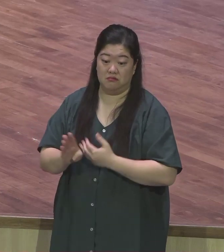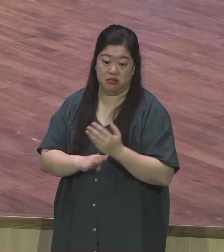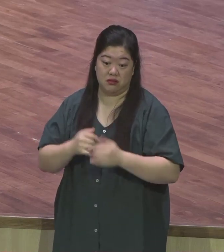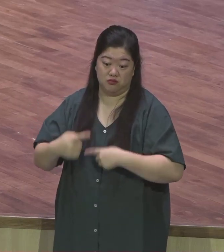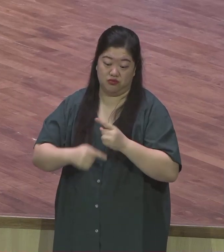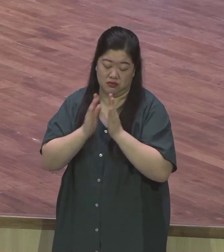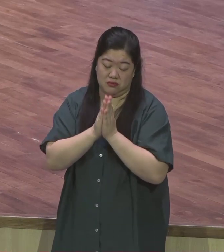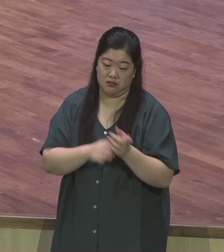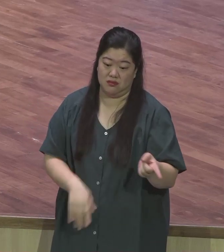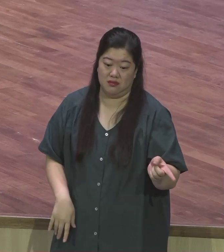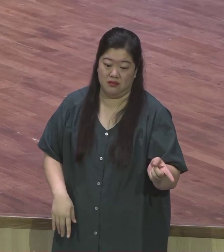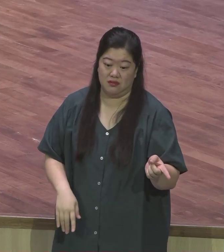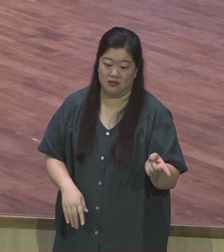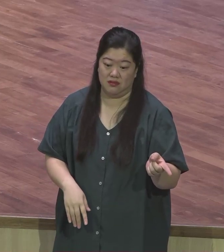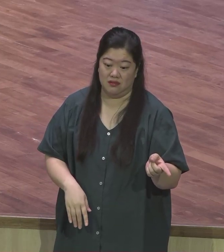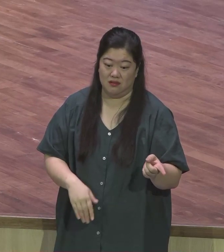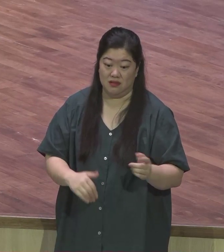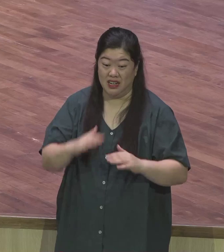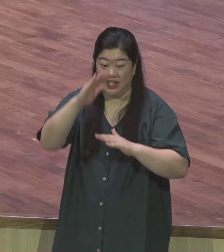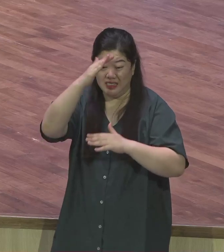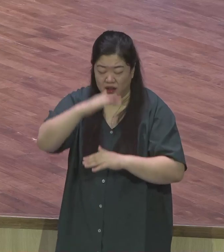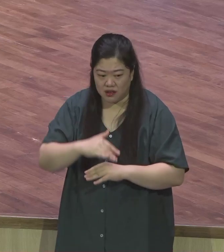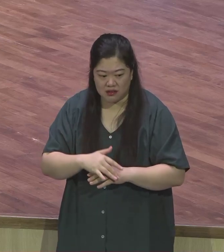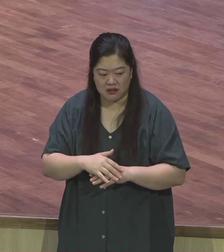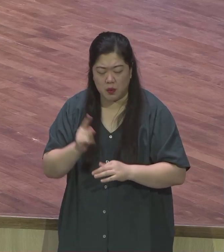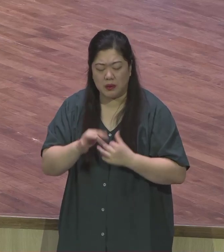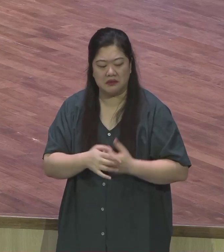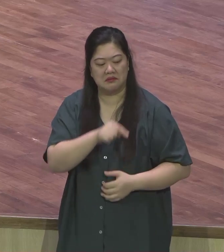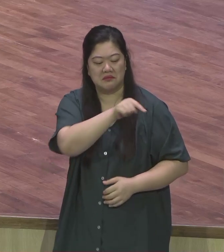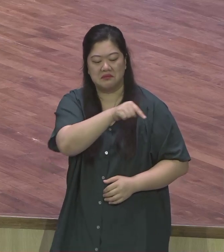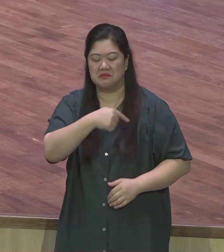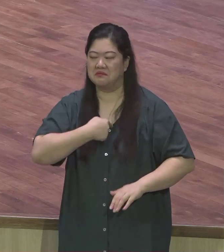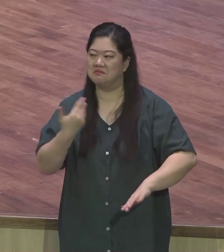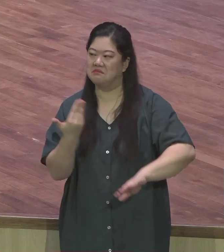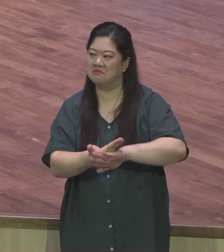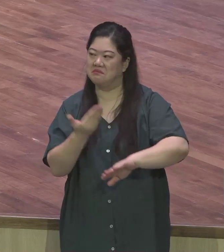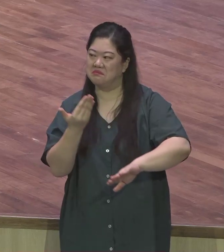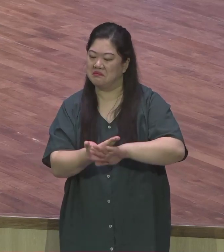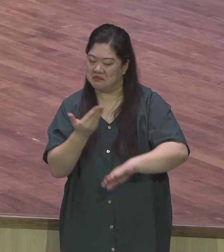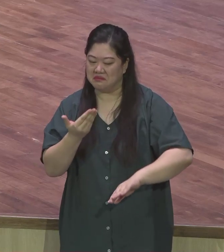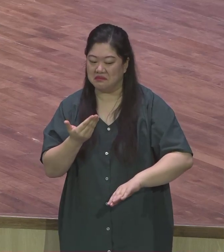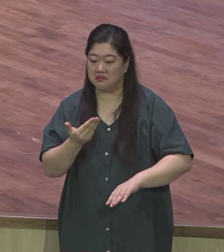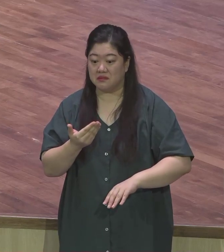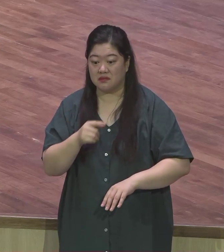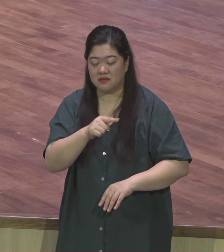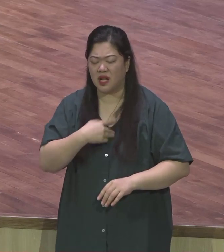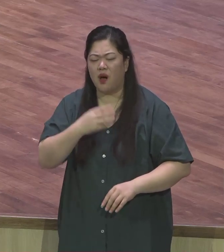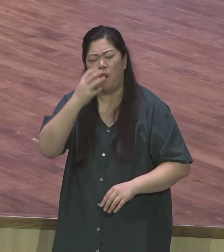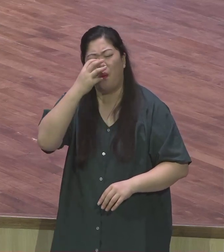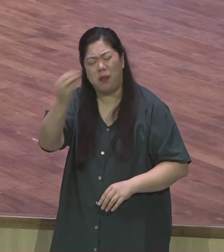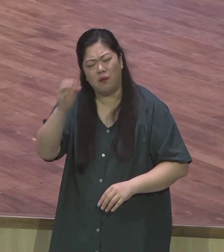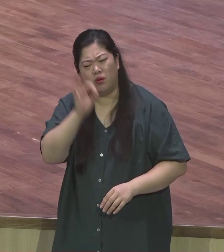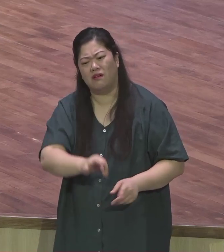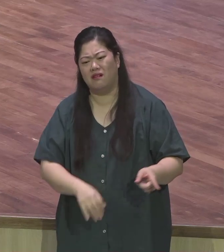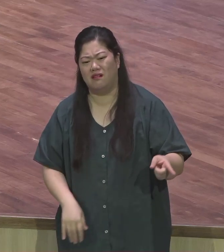참 철저한 교만과 위선을 느낄 수 있는 그런 기도문입니다 이처럼 창세기